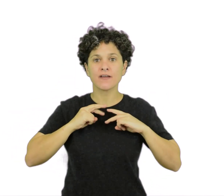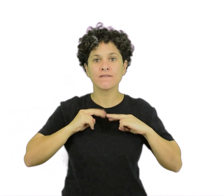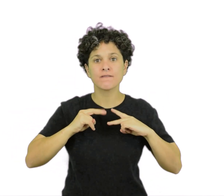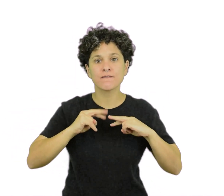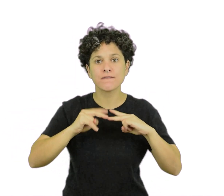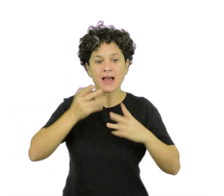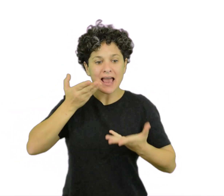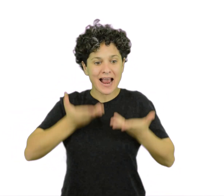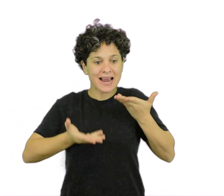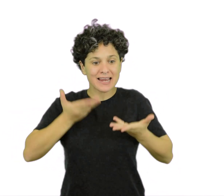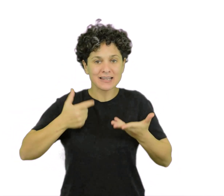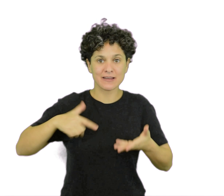estabilidad social.